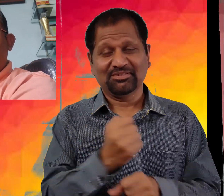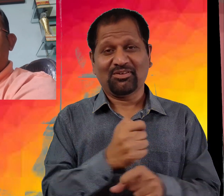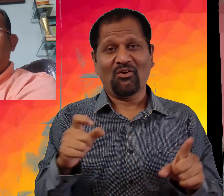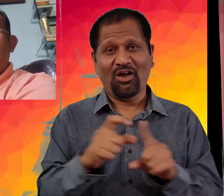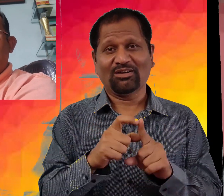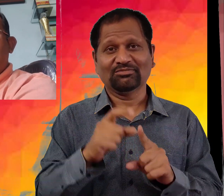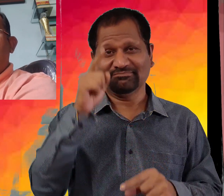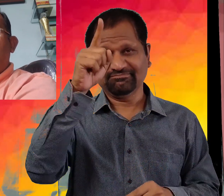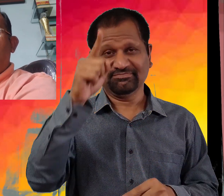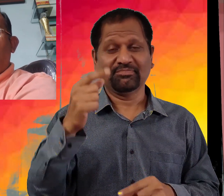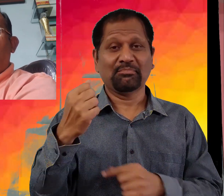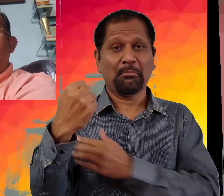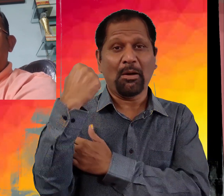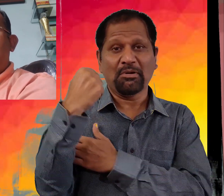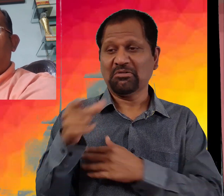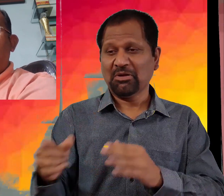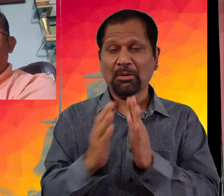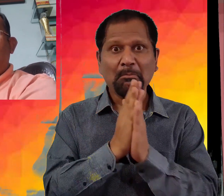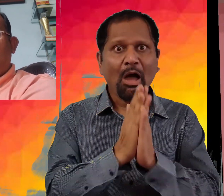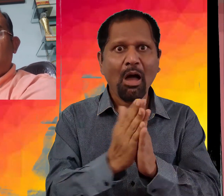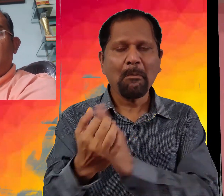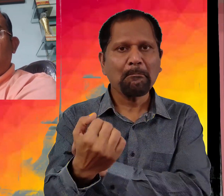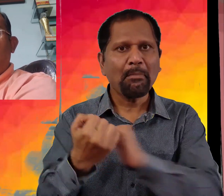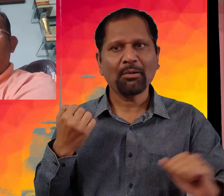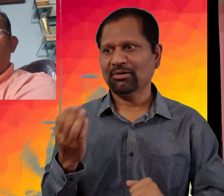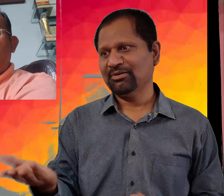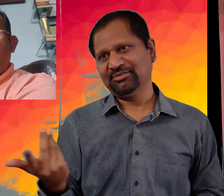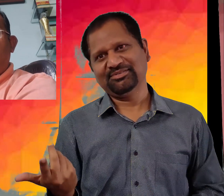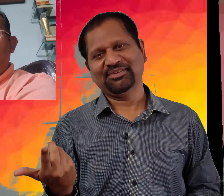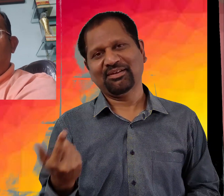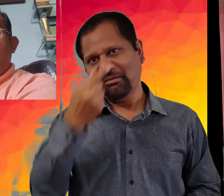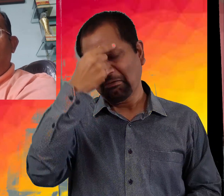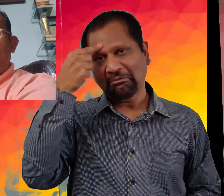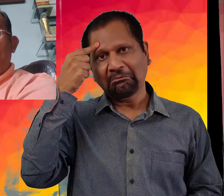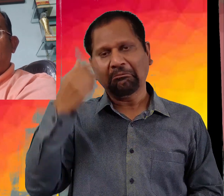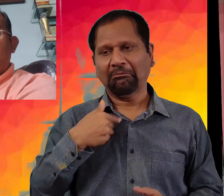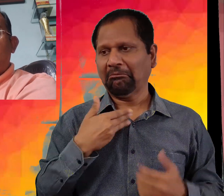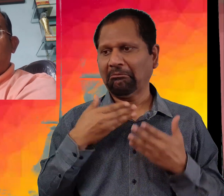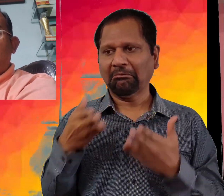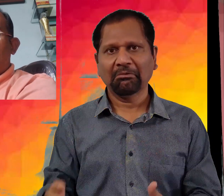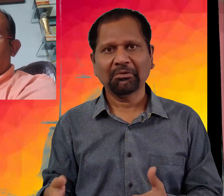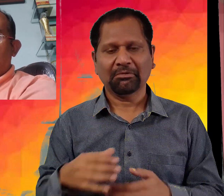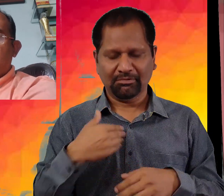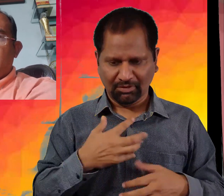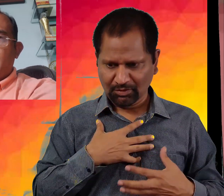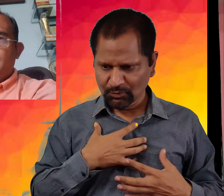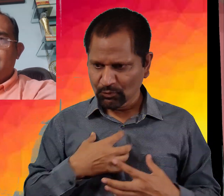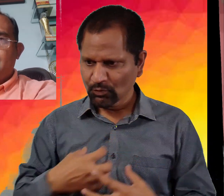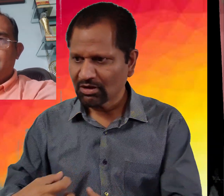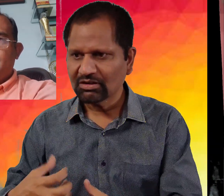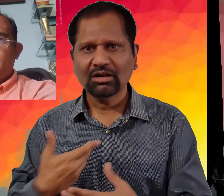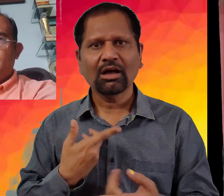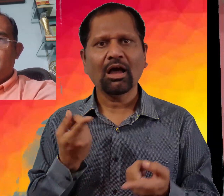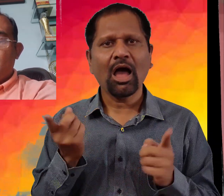تو یہ ایشور کی شکتی اور آپ کی پراتھنائوں کی طاقت تھی جو مجھے آپ کے پاس کھیش